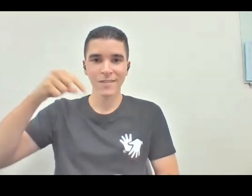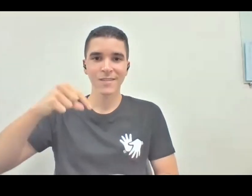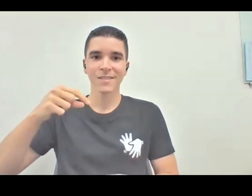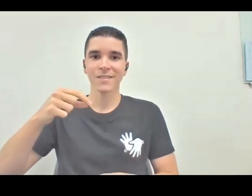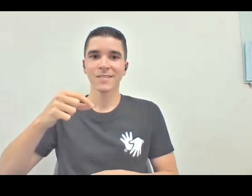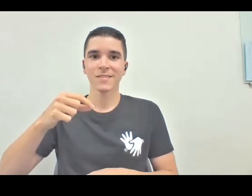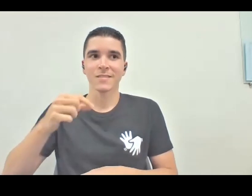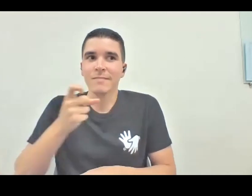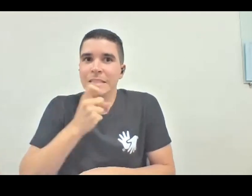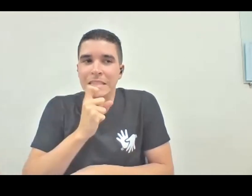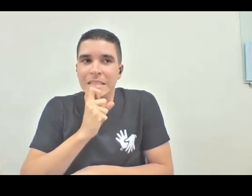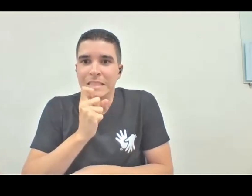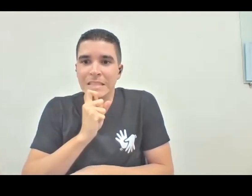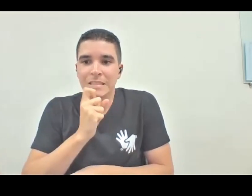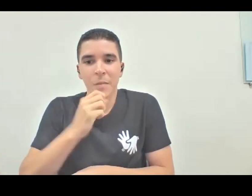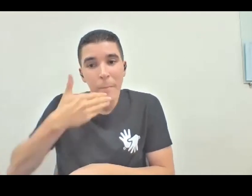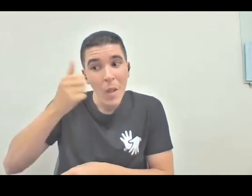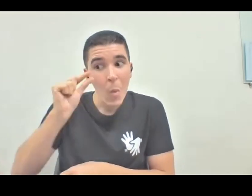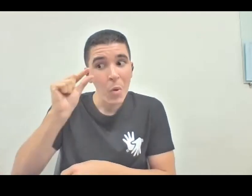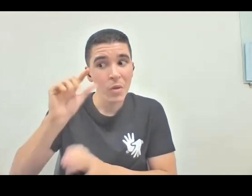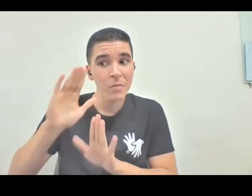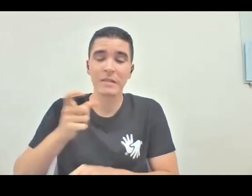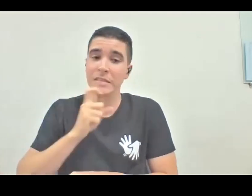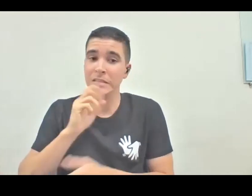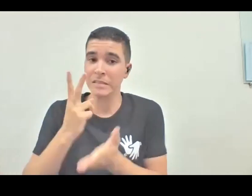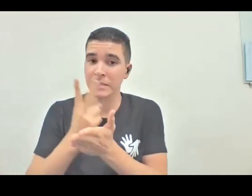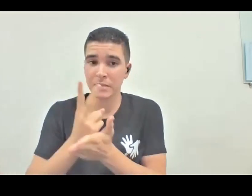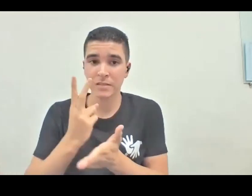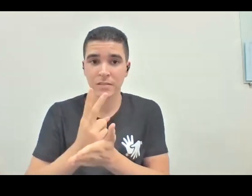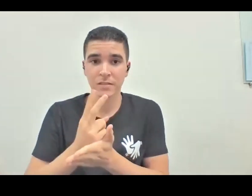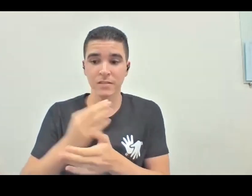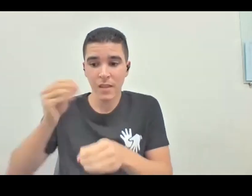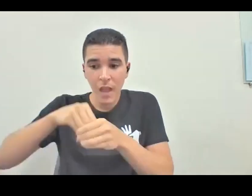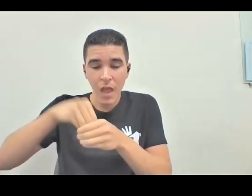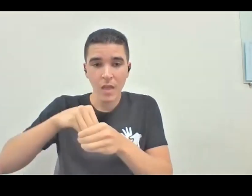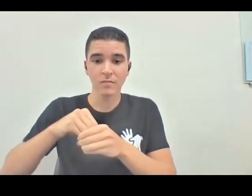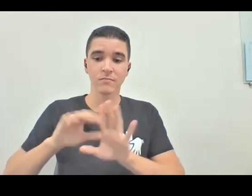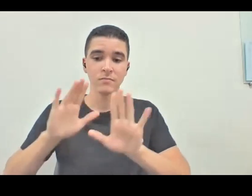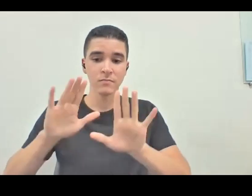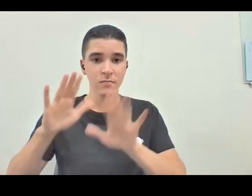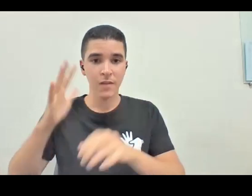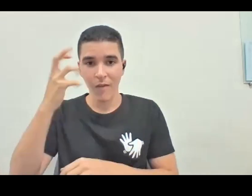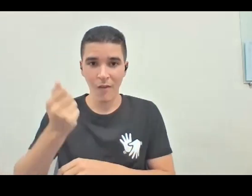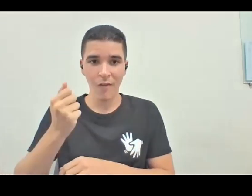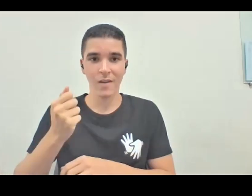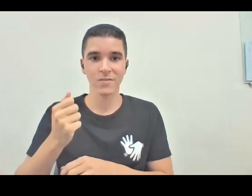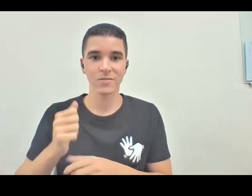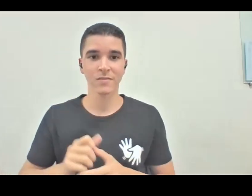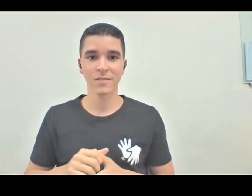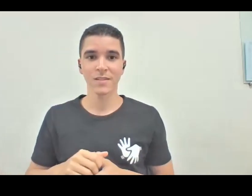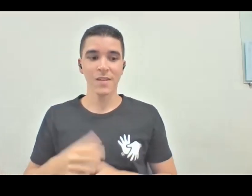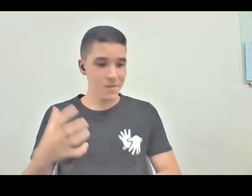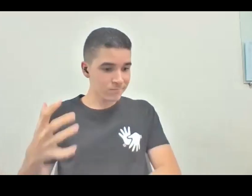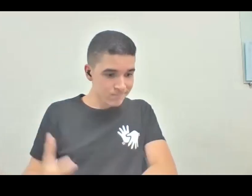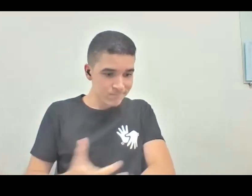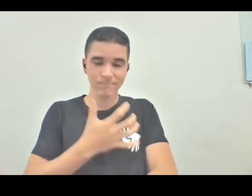um pouco friozinho, né, nos espaços internos, mas acho que com uns tamborins aquecidos aí, né, pra responder